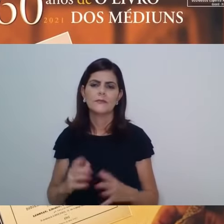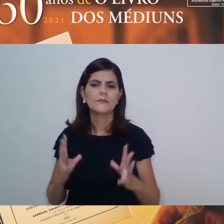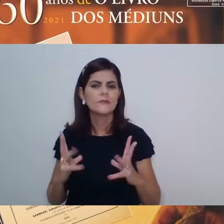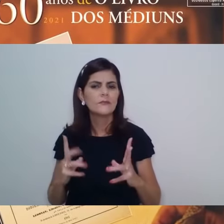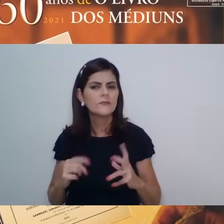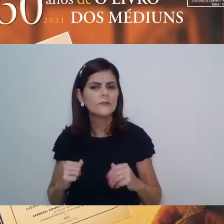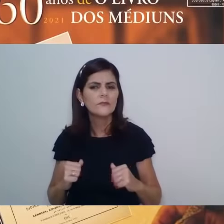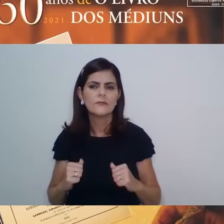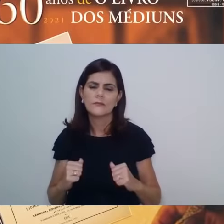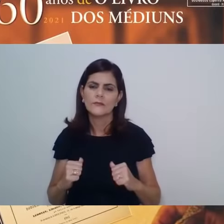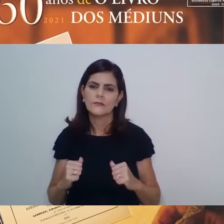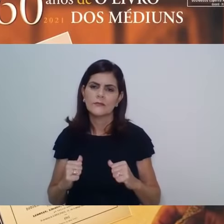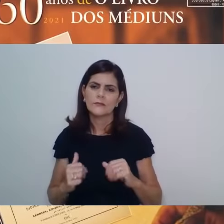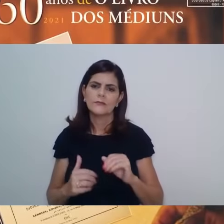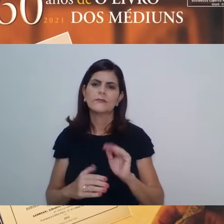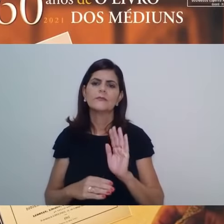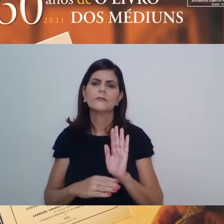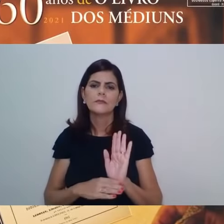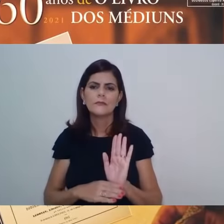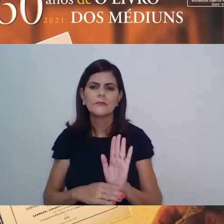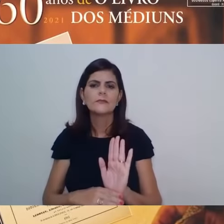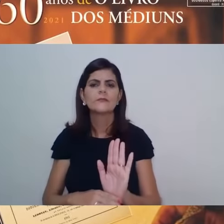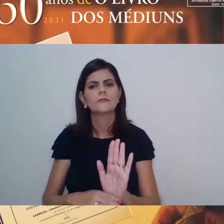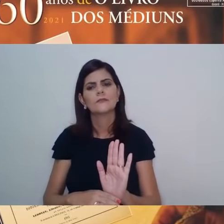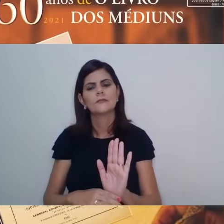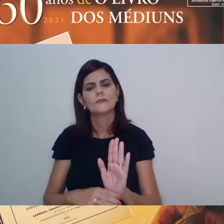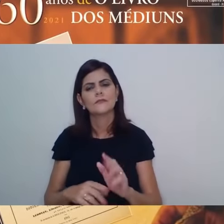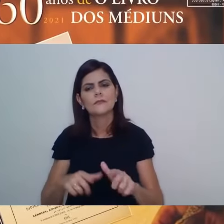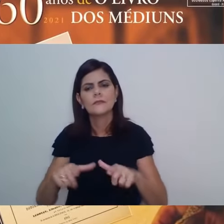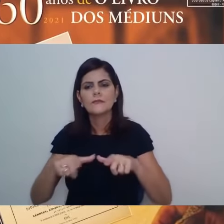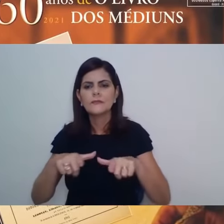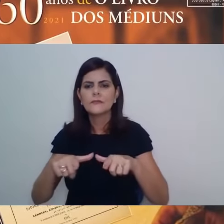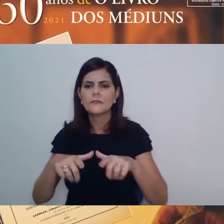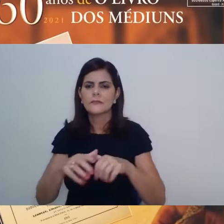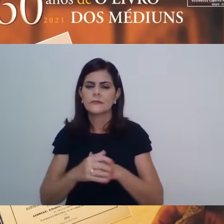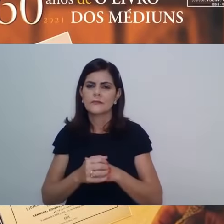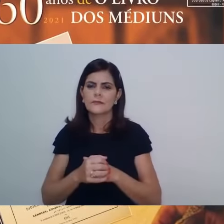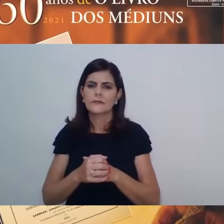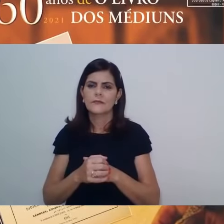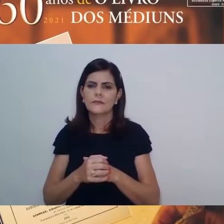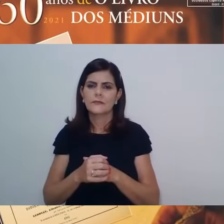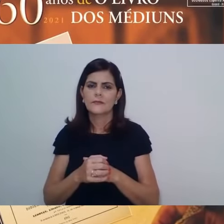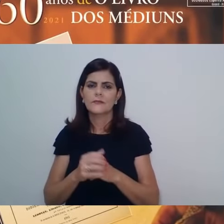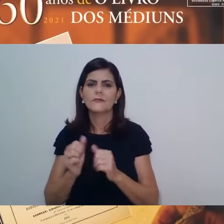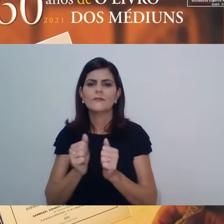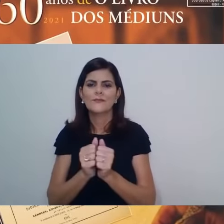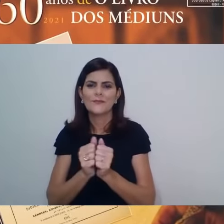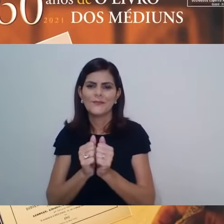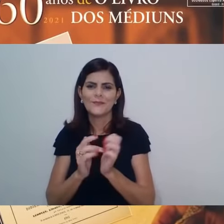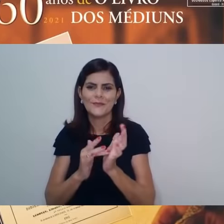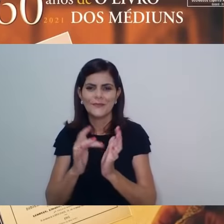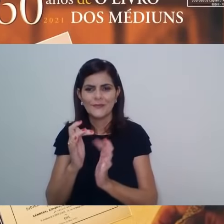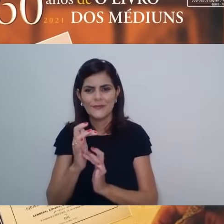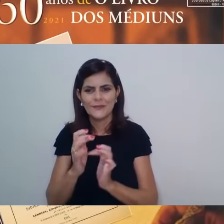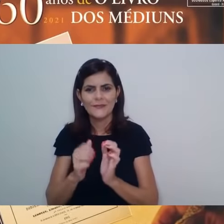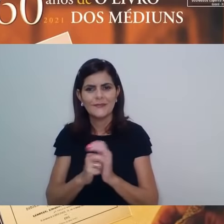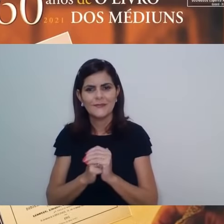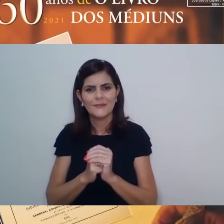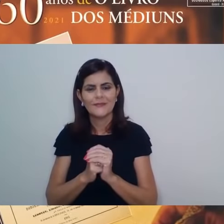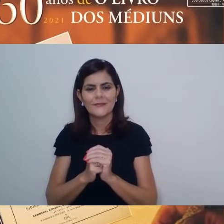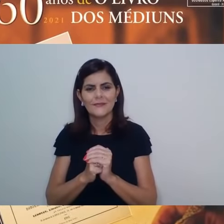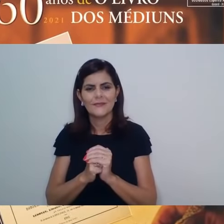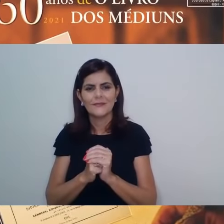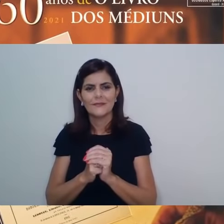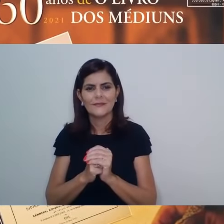ansiando servir e crescer em possibilidades de atuação com Jesus. Por isso, continua